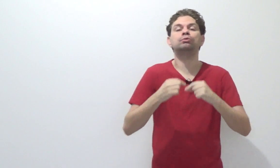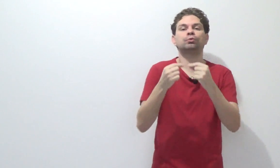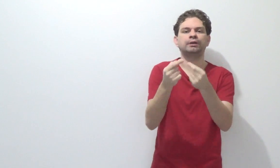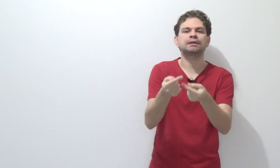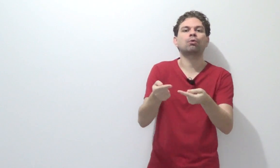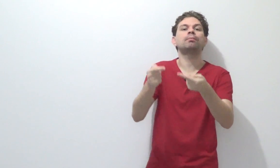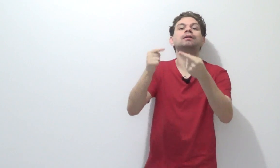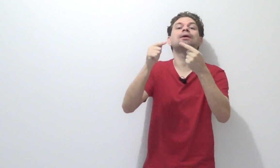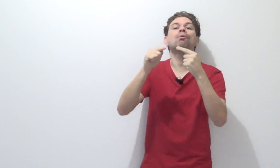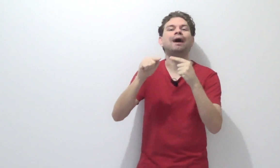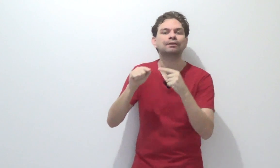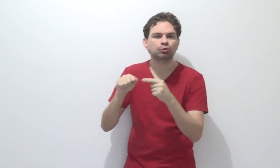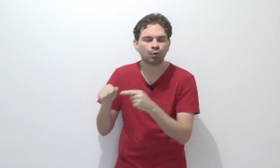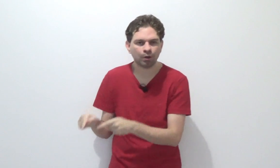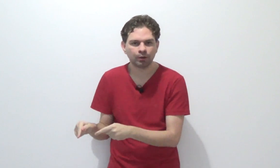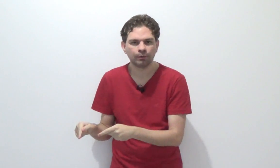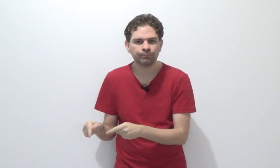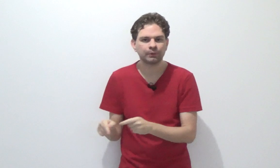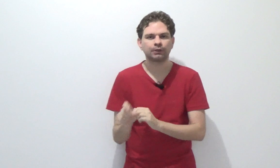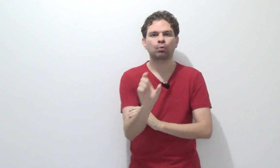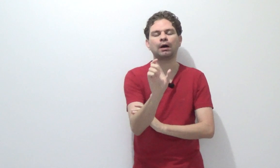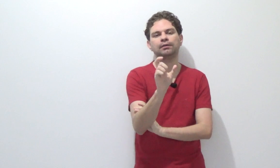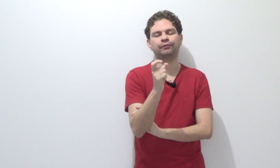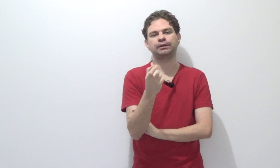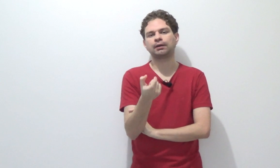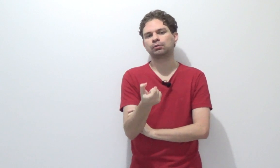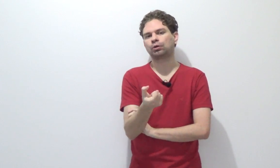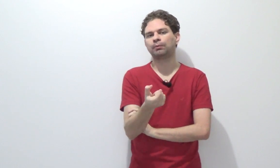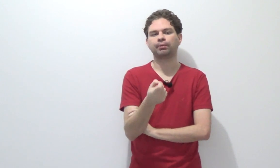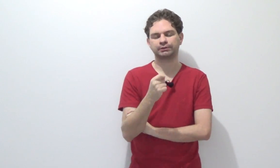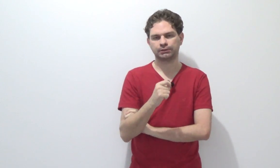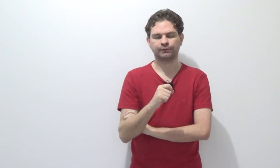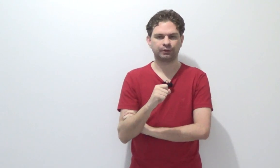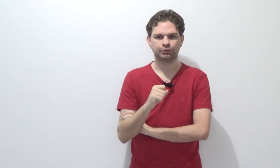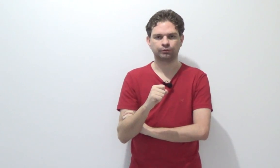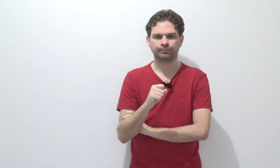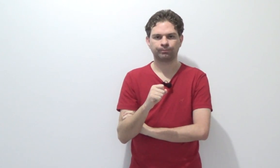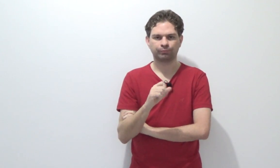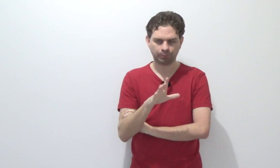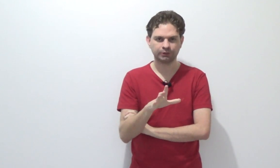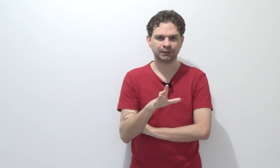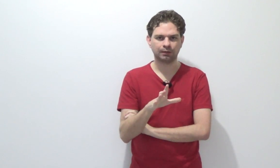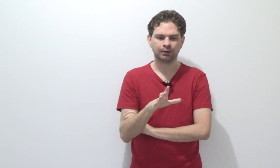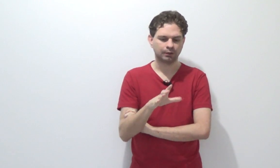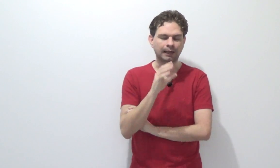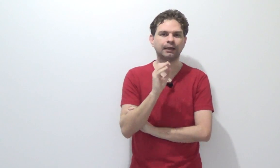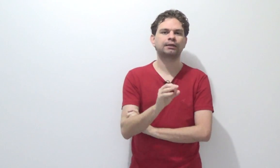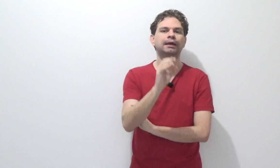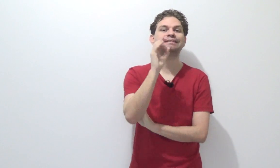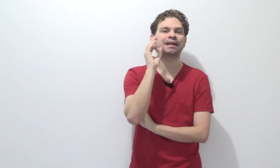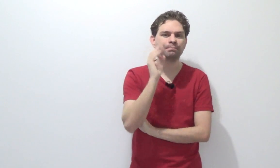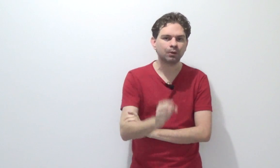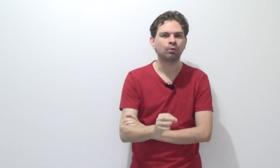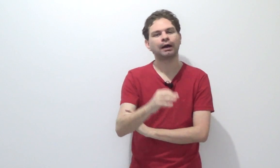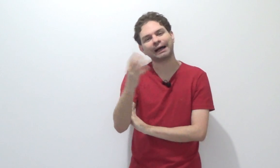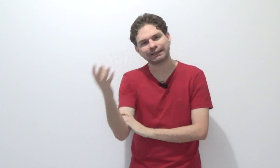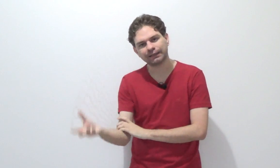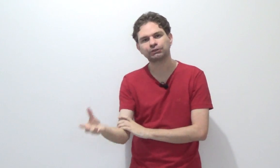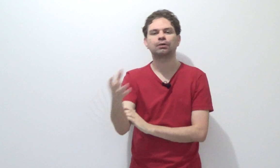juiz a cometer um ato que qualifique aquilo como um processo efetivo. Vamos dizer, aquele que recebeu a queixa